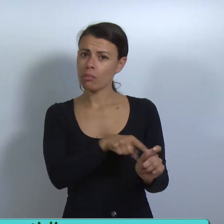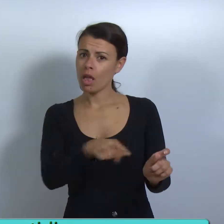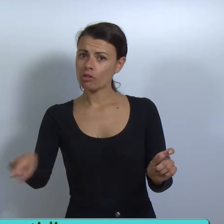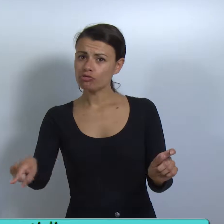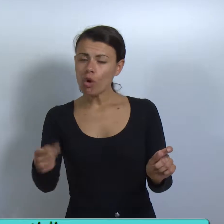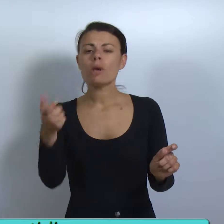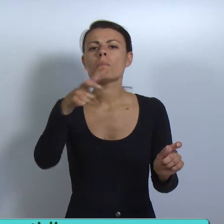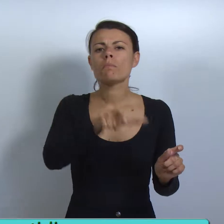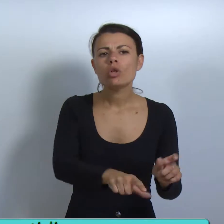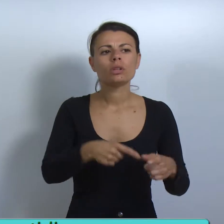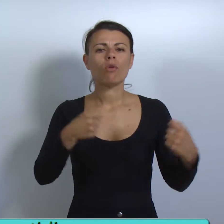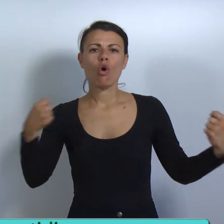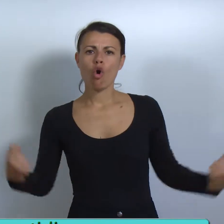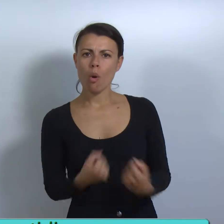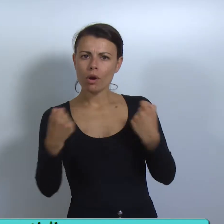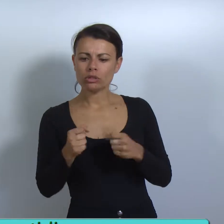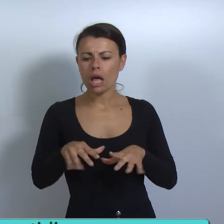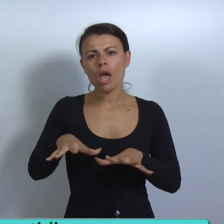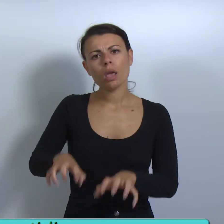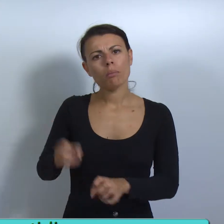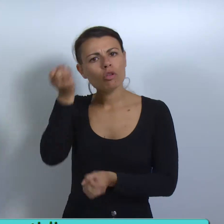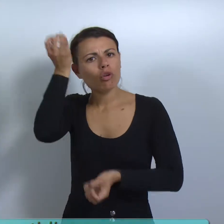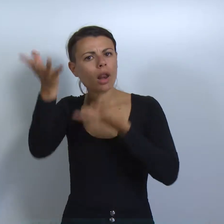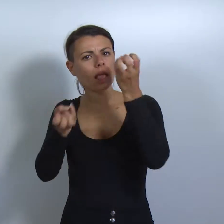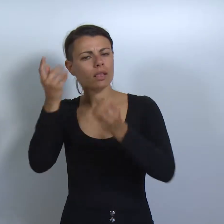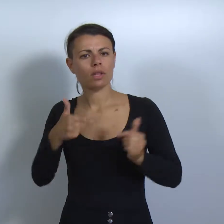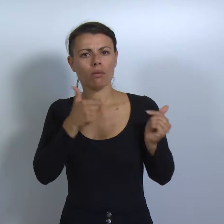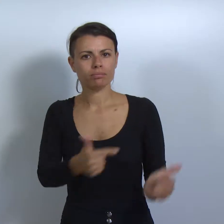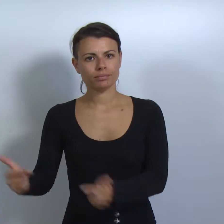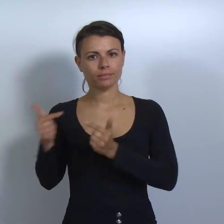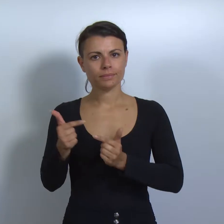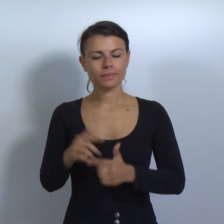che si sono distinte per l'operosità, l'impegno e la creatività.